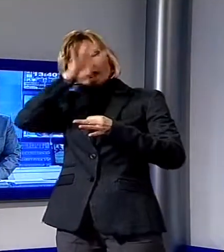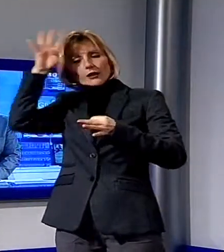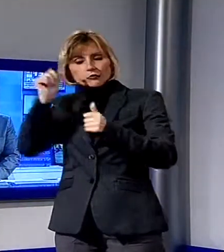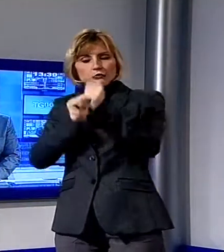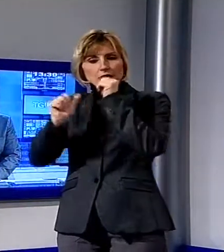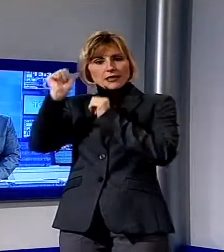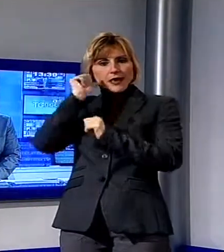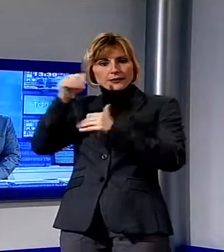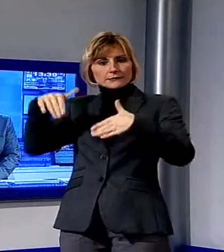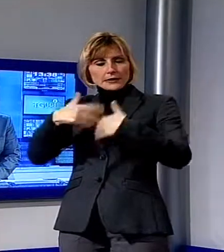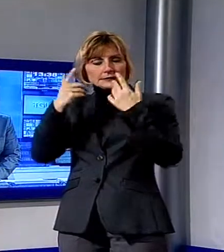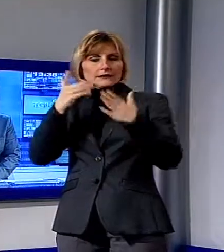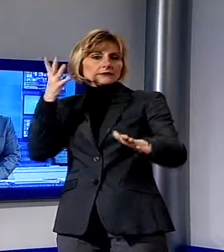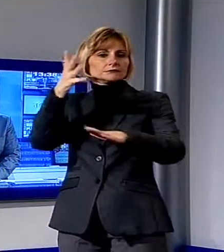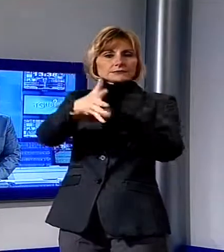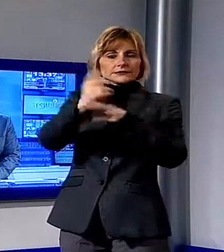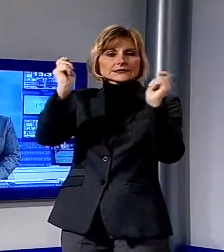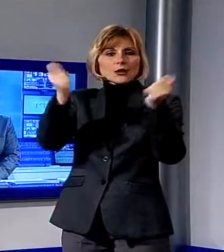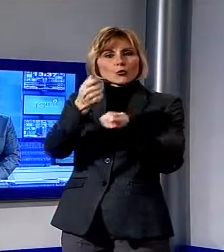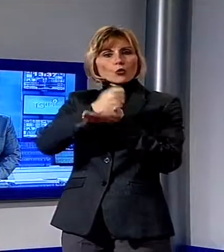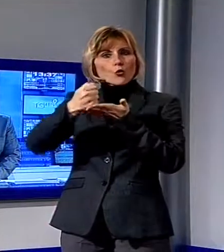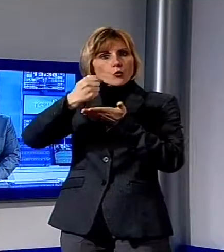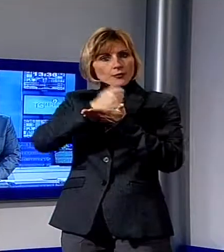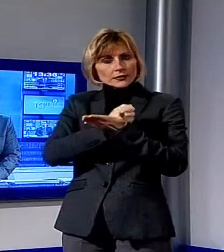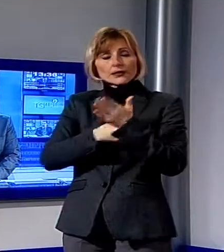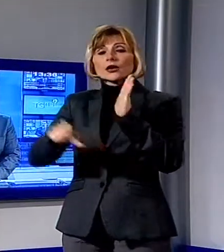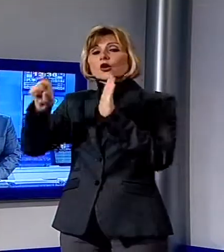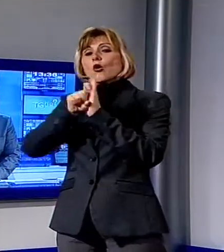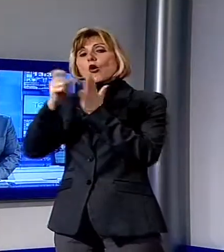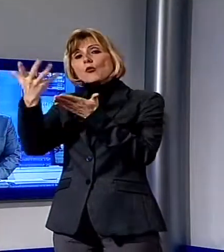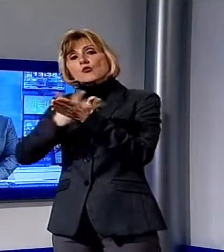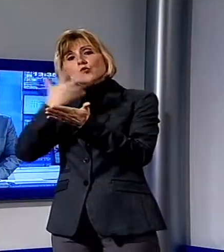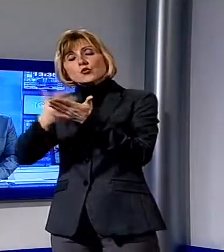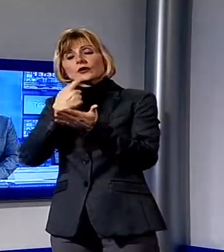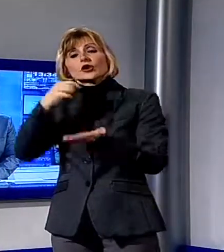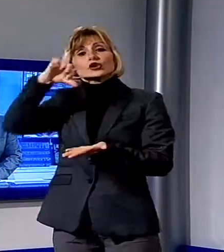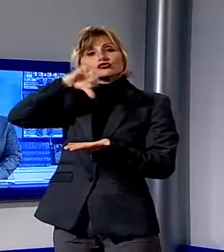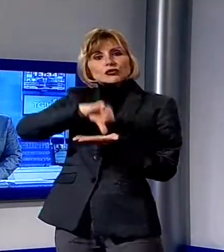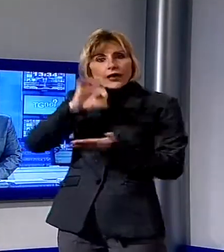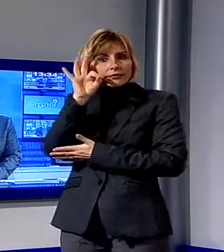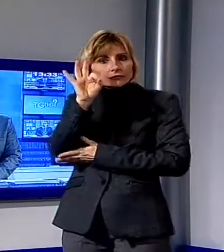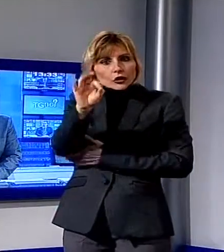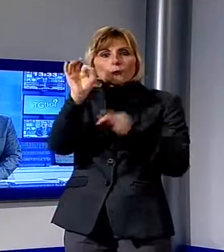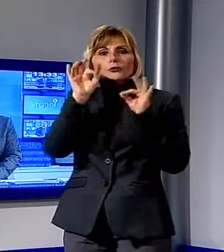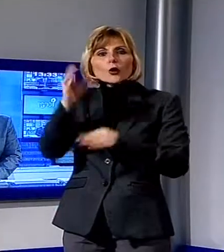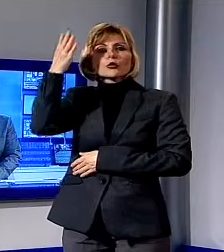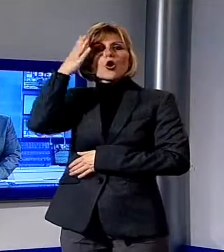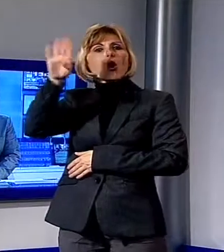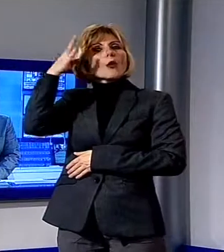Da quanto comunicato da Palazzo Orsetti e dal Comune, al centro di questi accertamenti c'è il comandante della Municipale